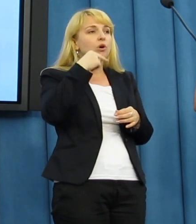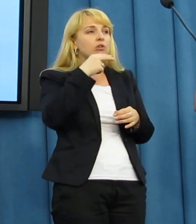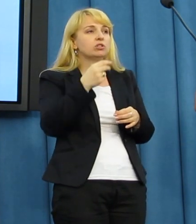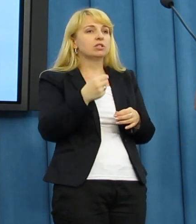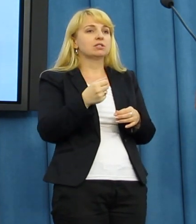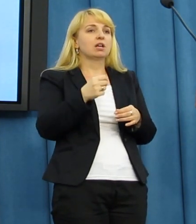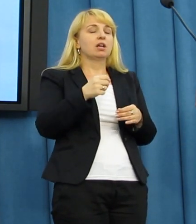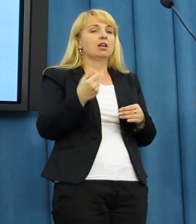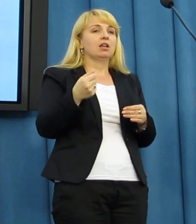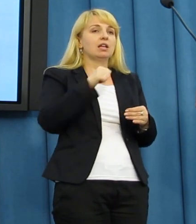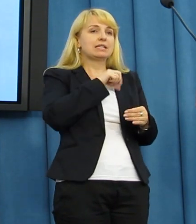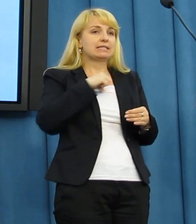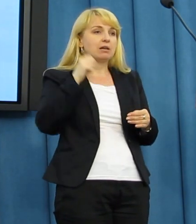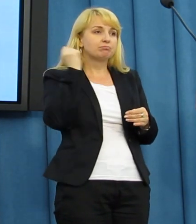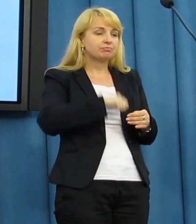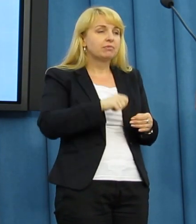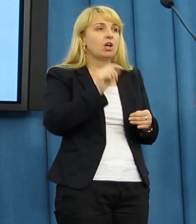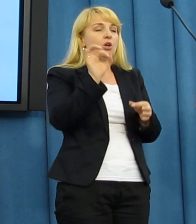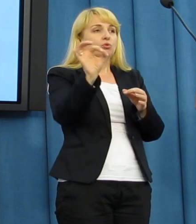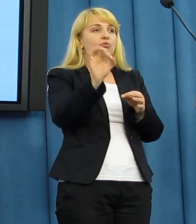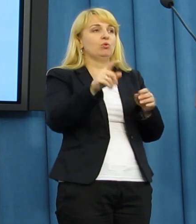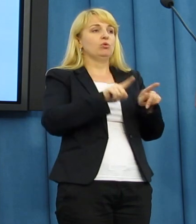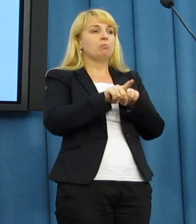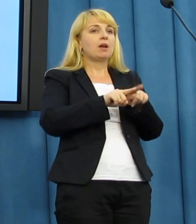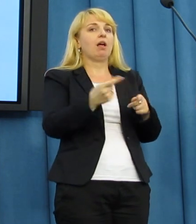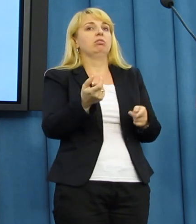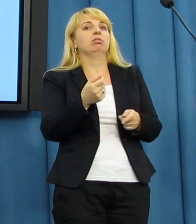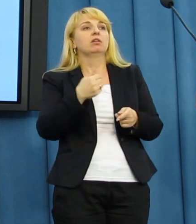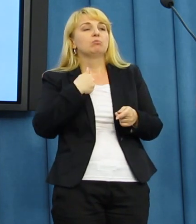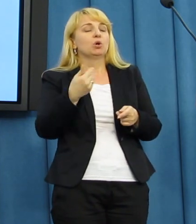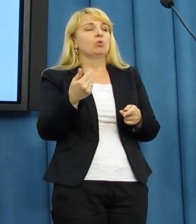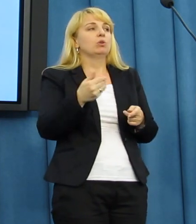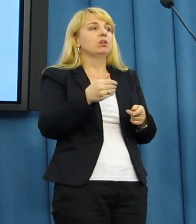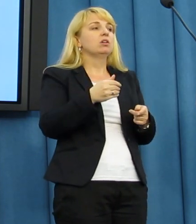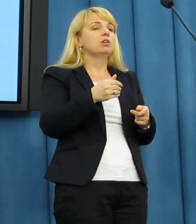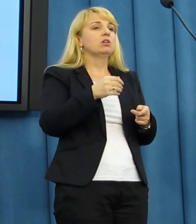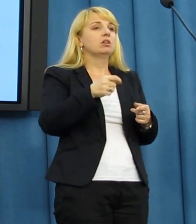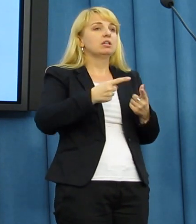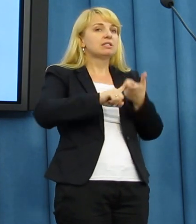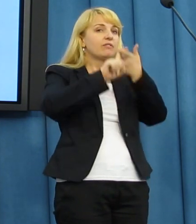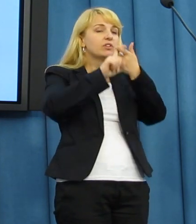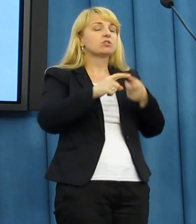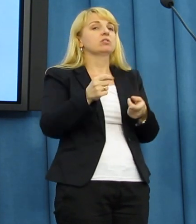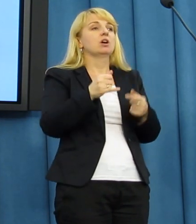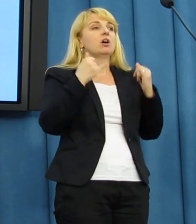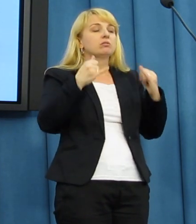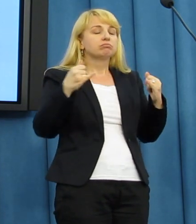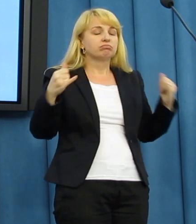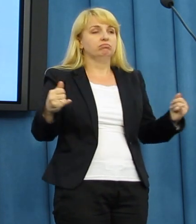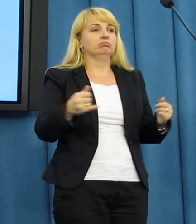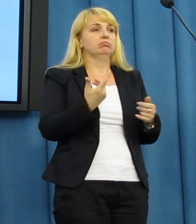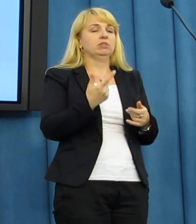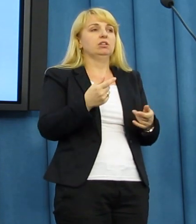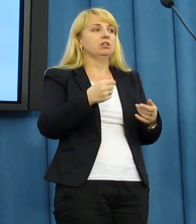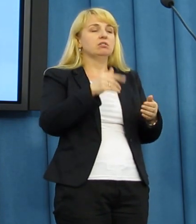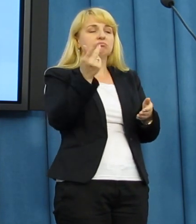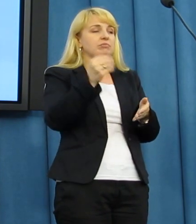skończyć tak jak oni. Potem do Ceni na kilka godzin, potem znowu przykuty do kasy pancernej.